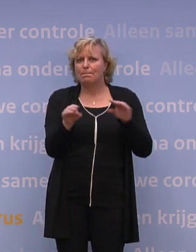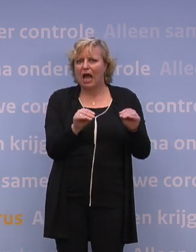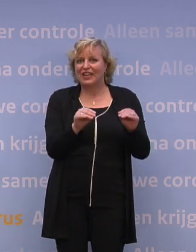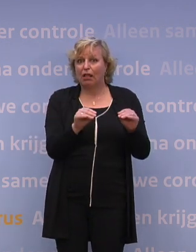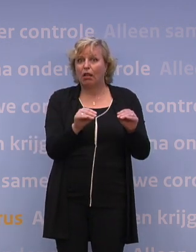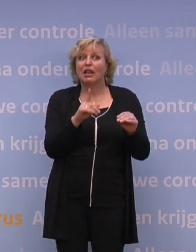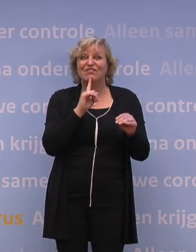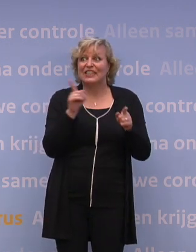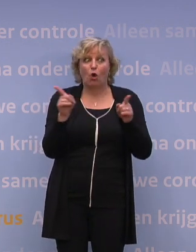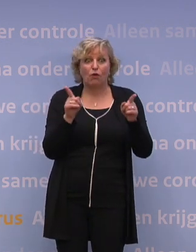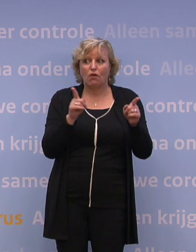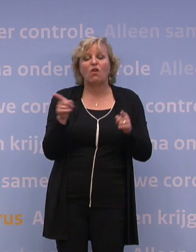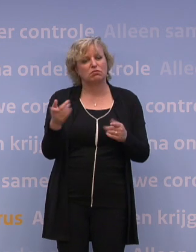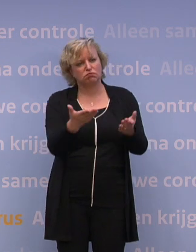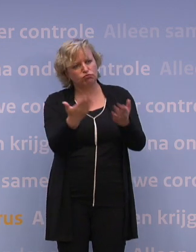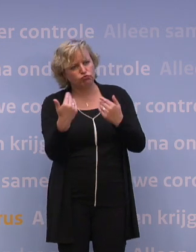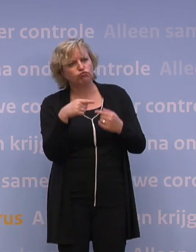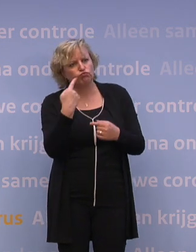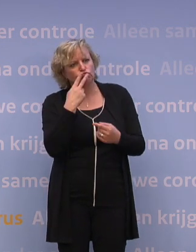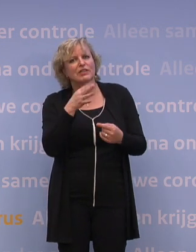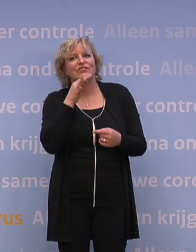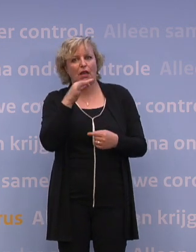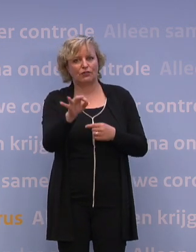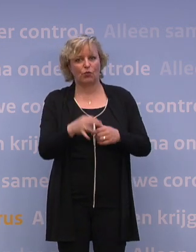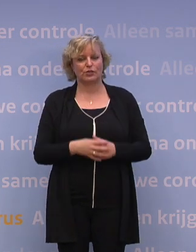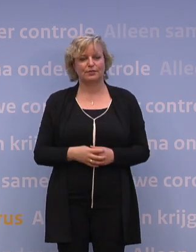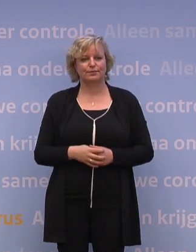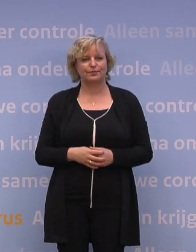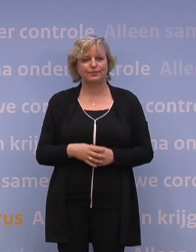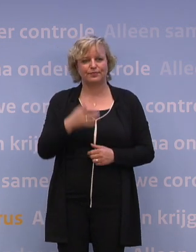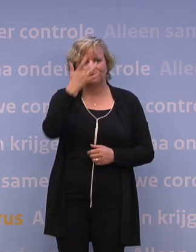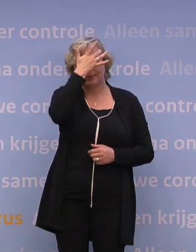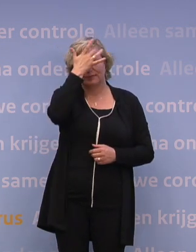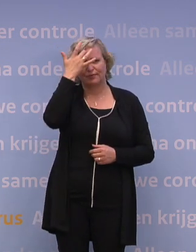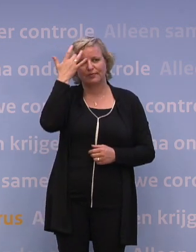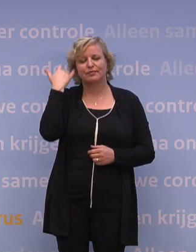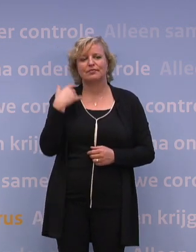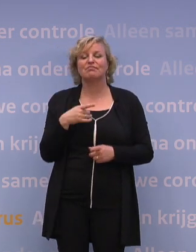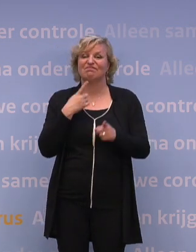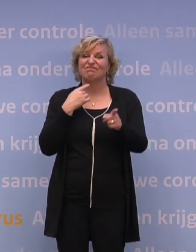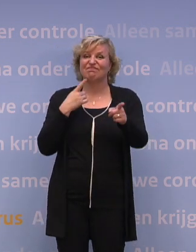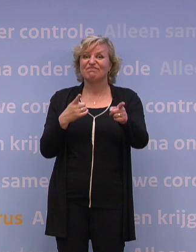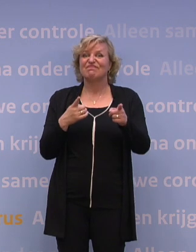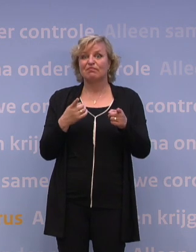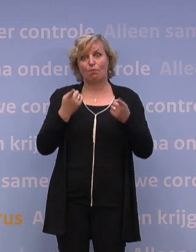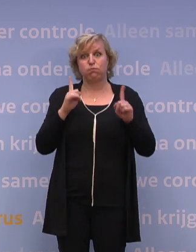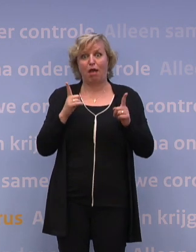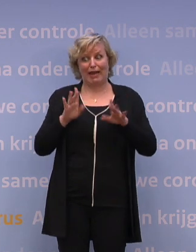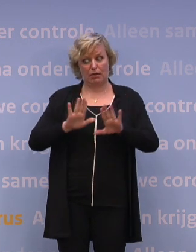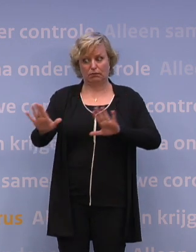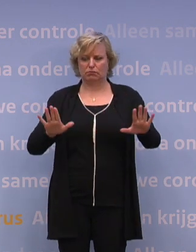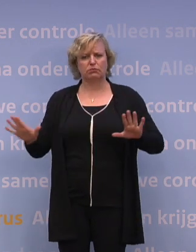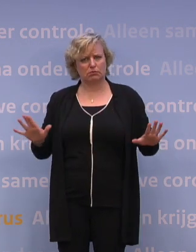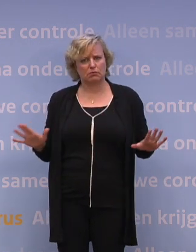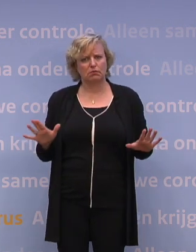dan gaan wij kijken. Mooi. We moeten, benadrukken jullie hoe enorm belangrijk dat is... ...en dat je de ernst daarvan niet moet relativeren, zoals misschien